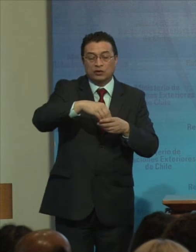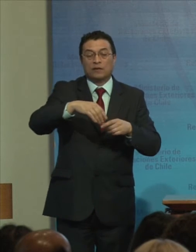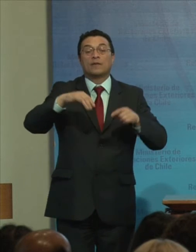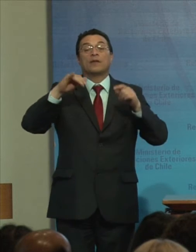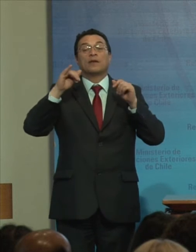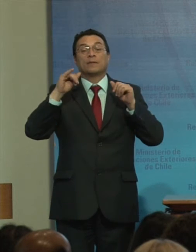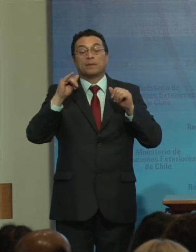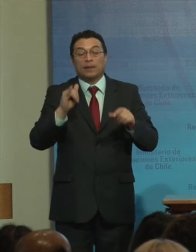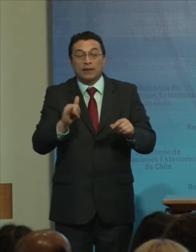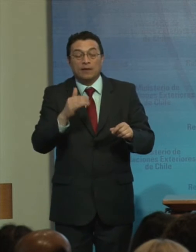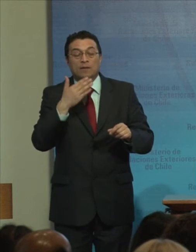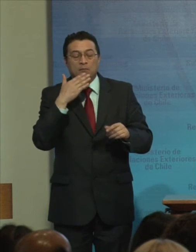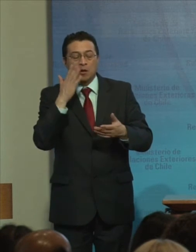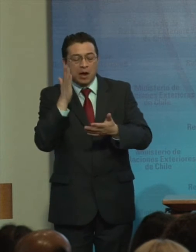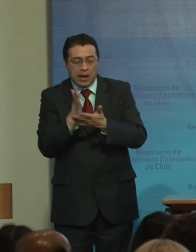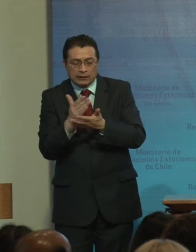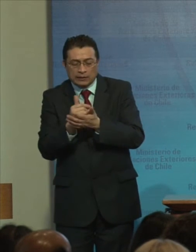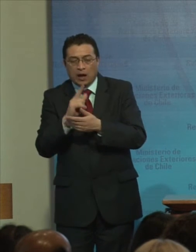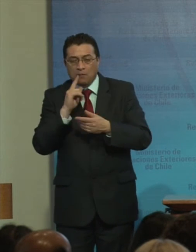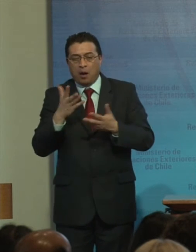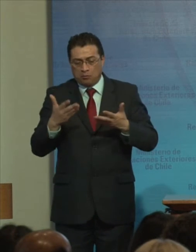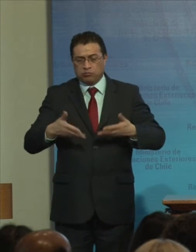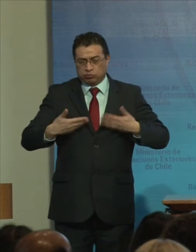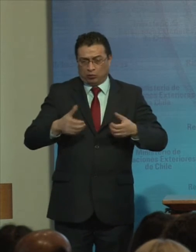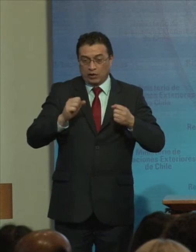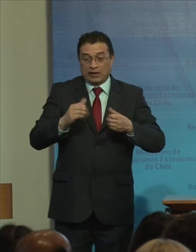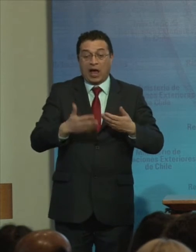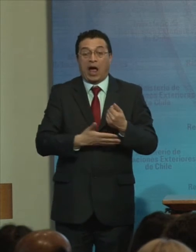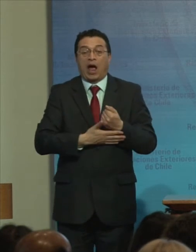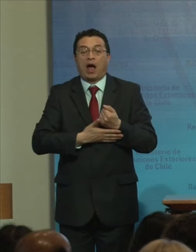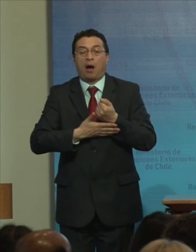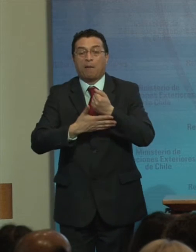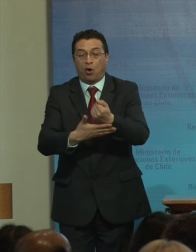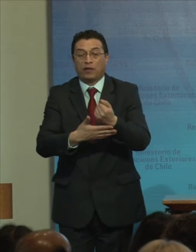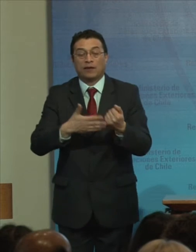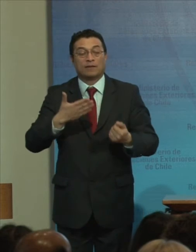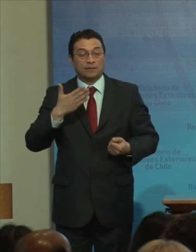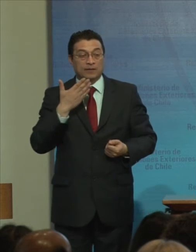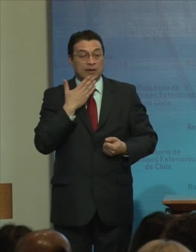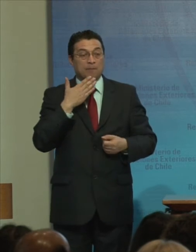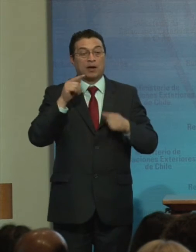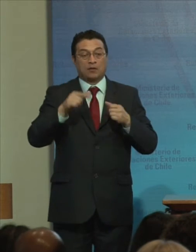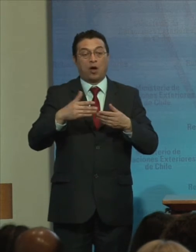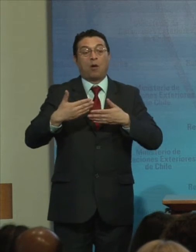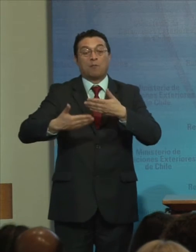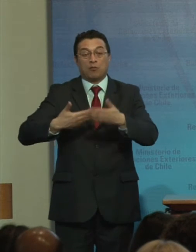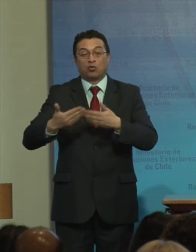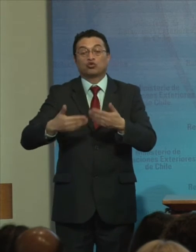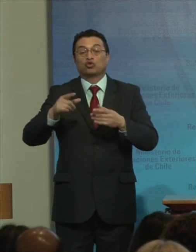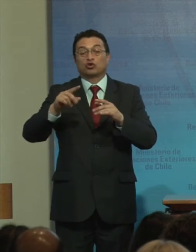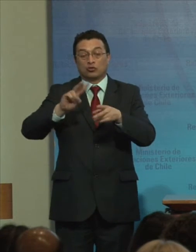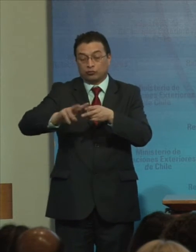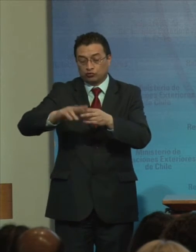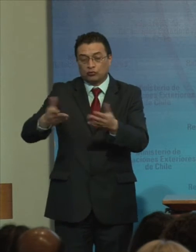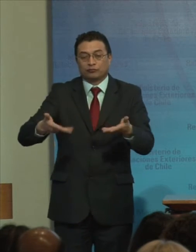las estrategias Para que sean Productivas Y aporten También A la producción Nacional